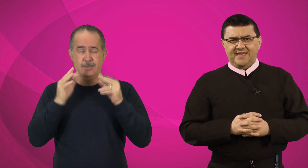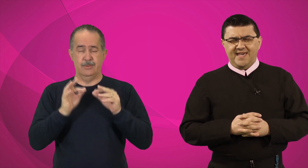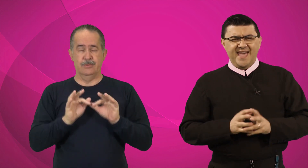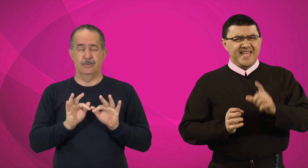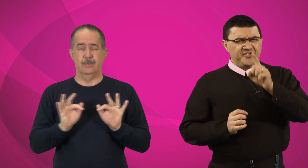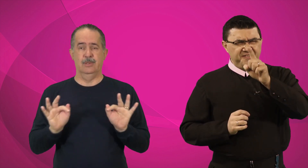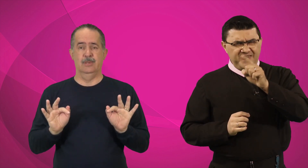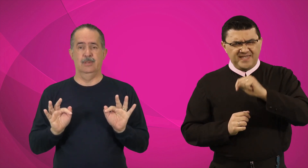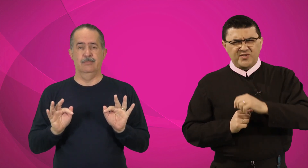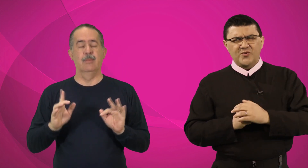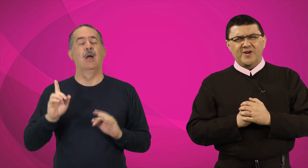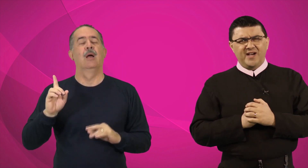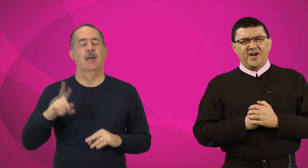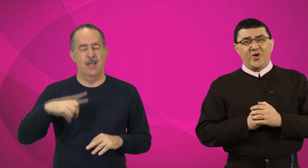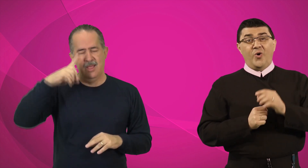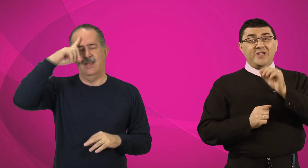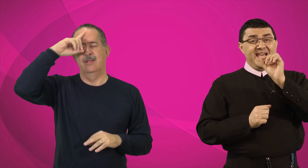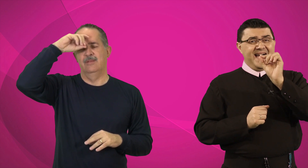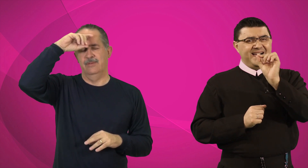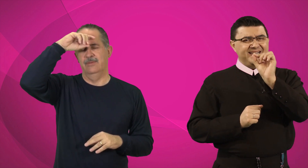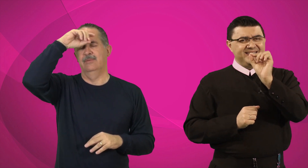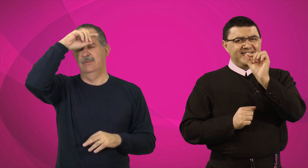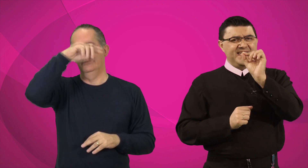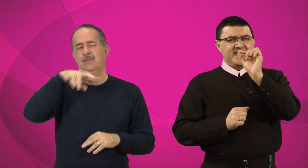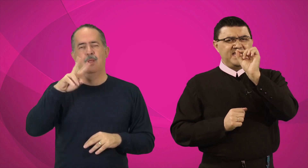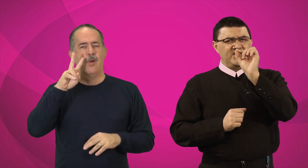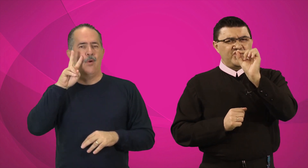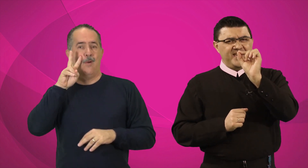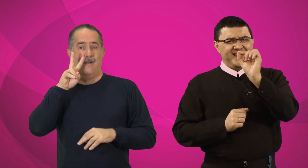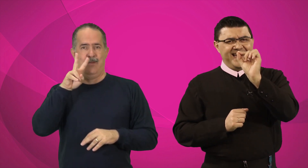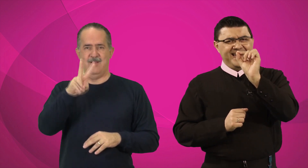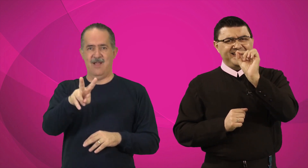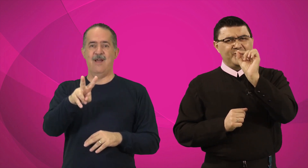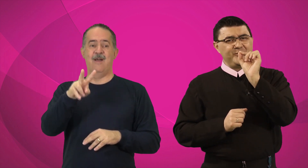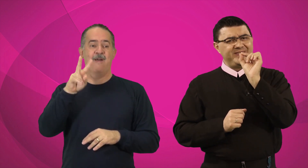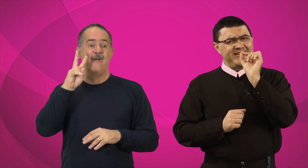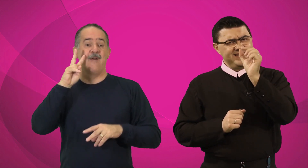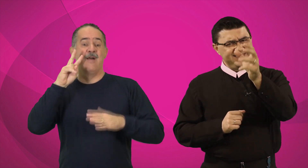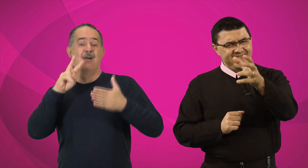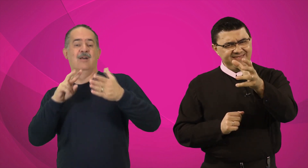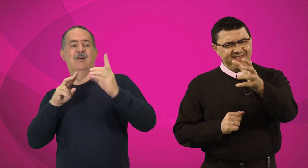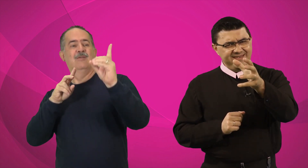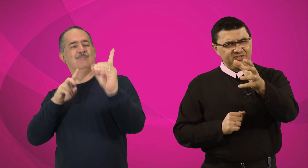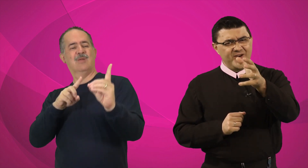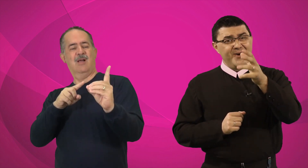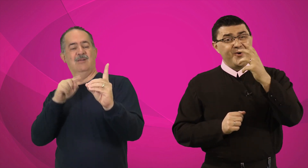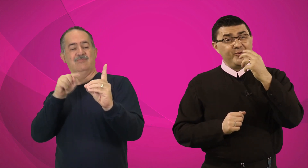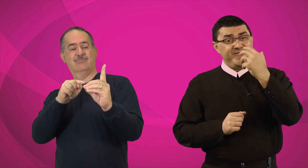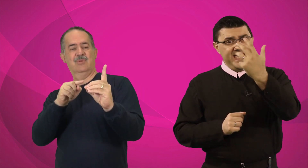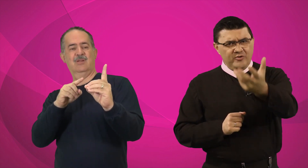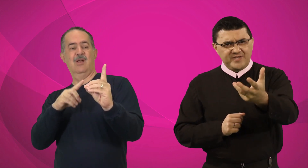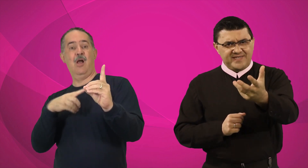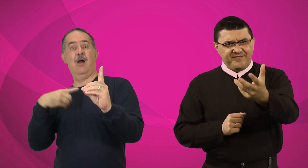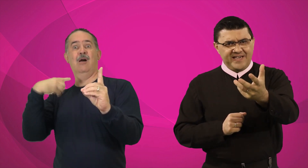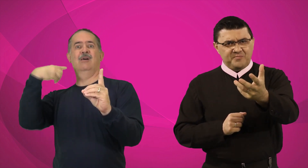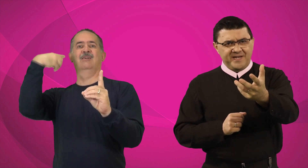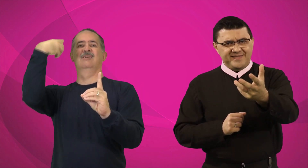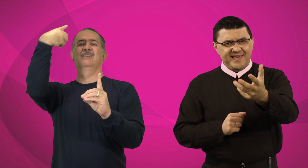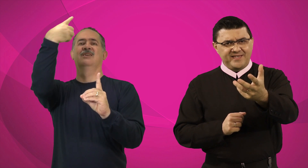É difícil olhar e enxergar o transcendente, o Deus que se faz presente